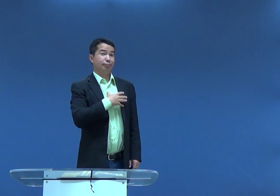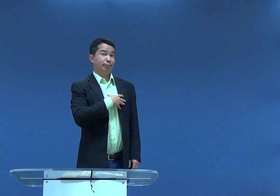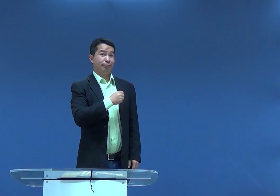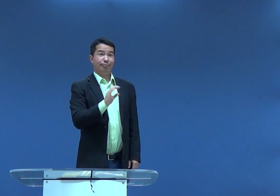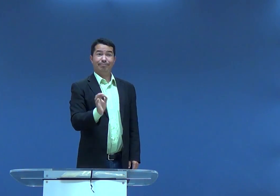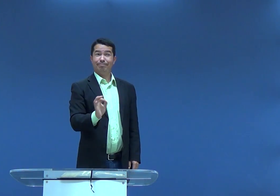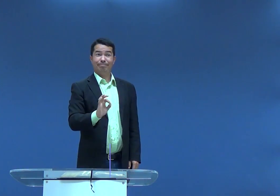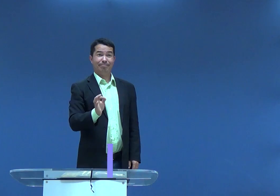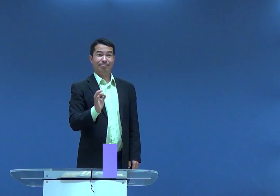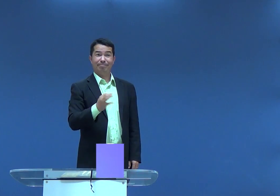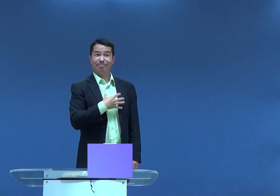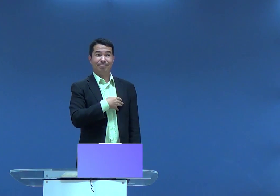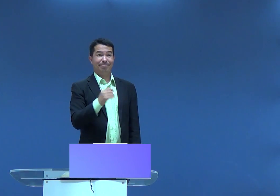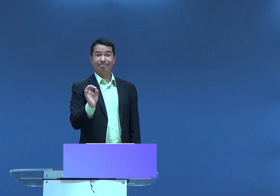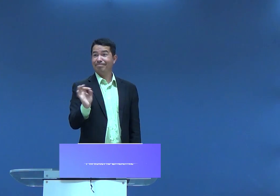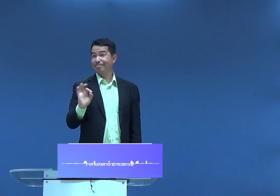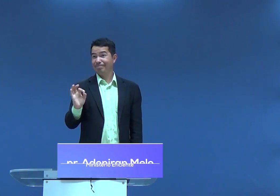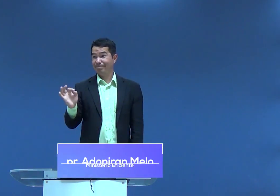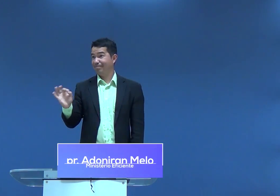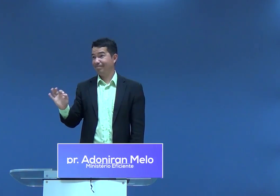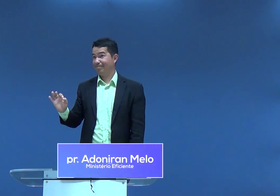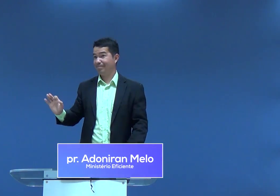ele não tinha filhos. Nenhum filho.